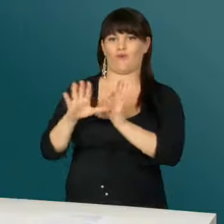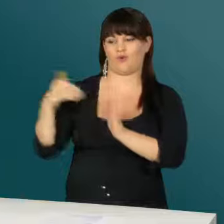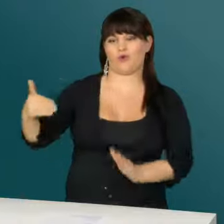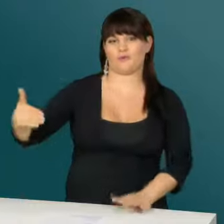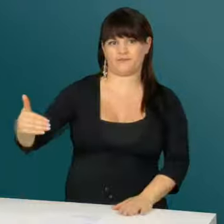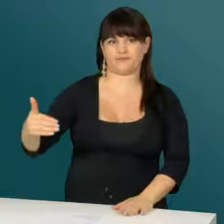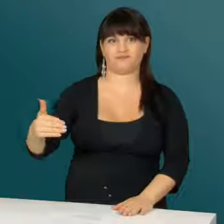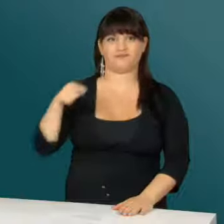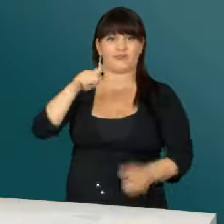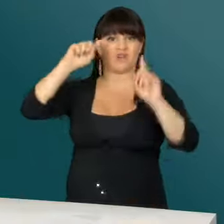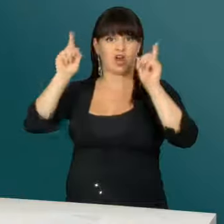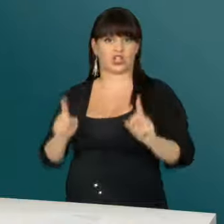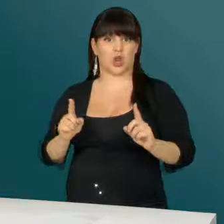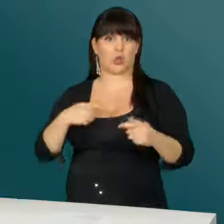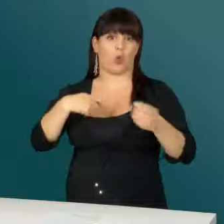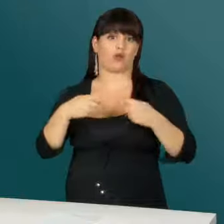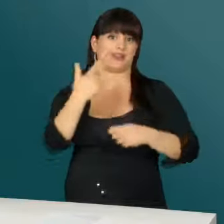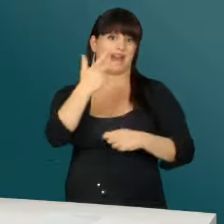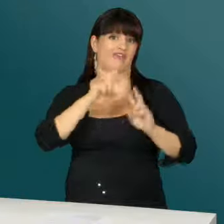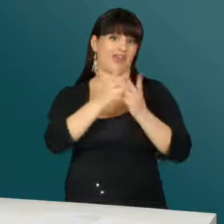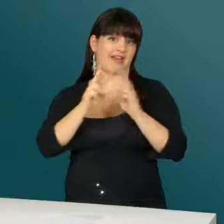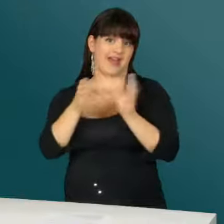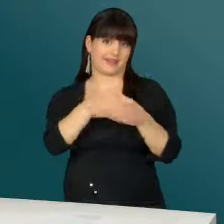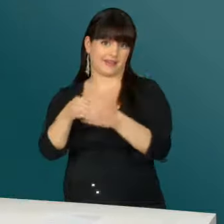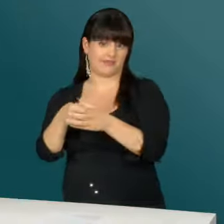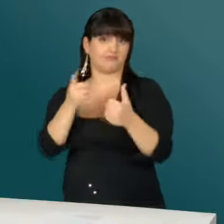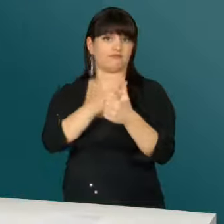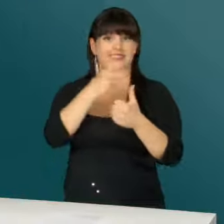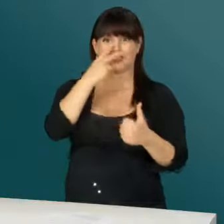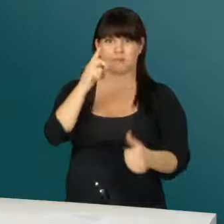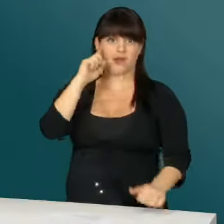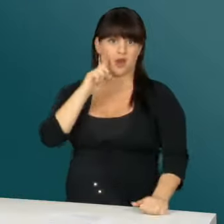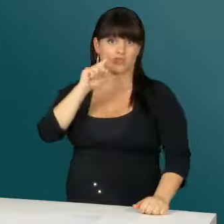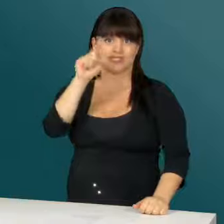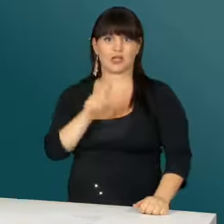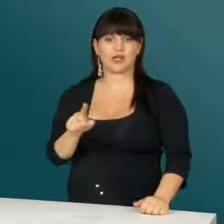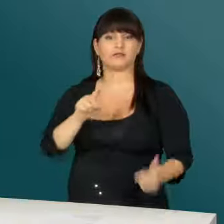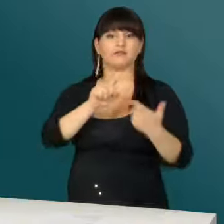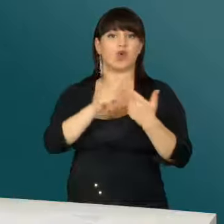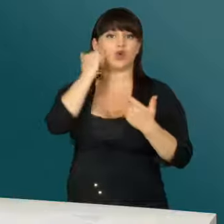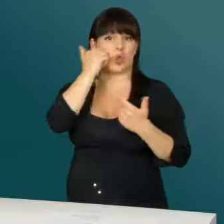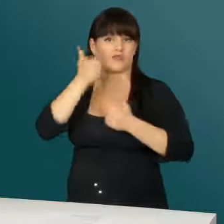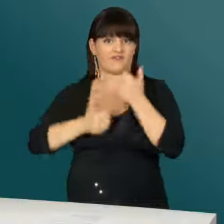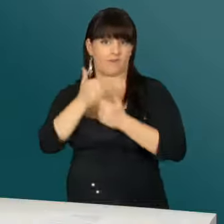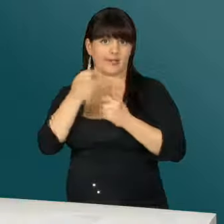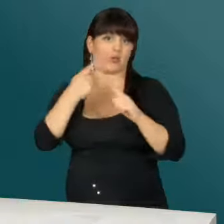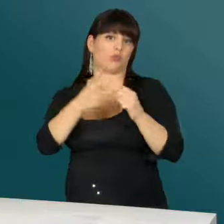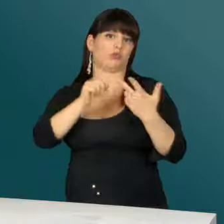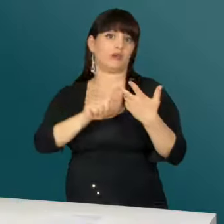COVO gefeiert. Die Veranstaltung wird von den drei Vereinen Sichtbar Gehörlose Zürich, Rote Fabrik und dem